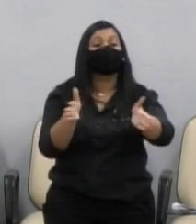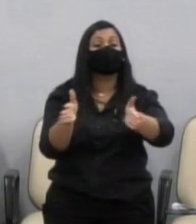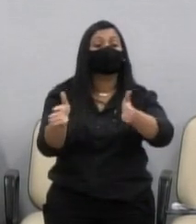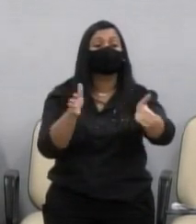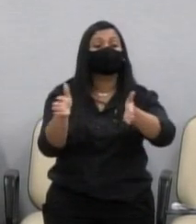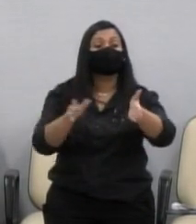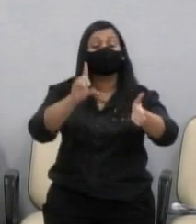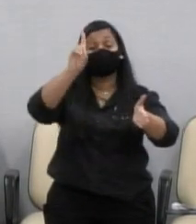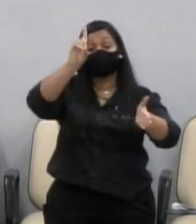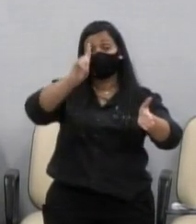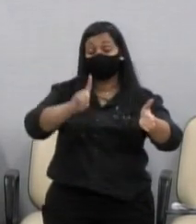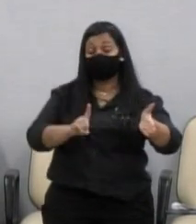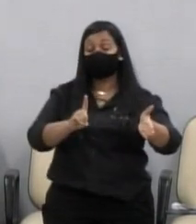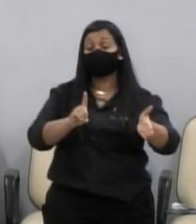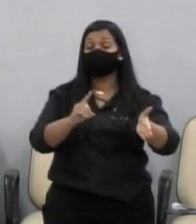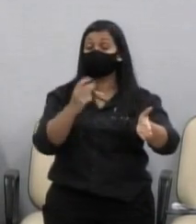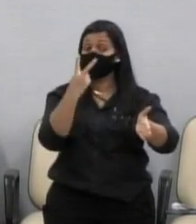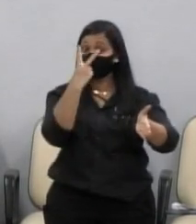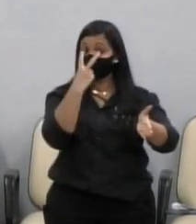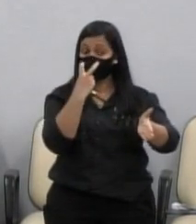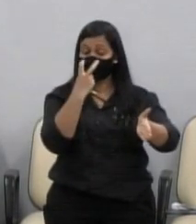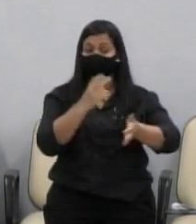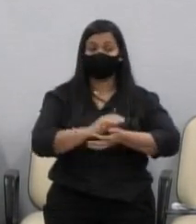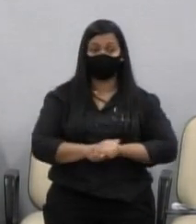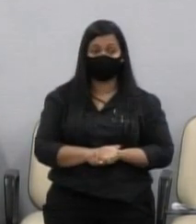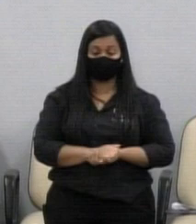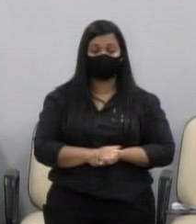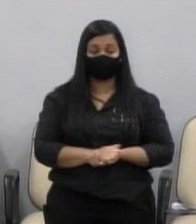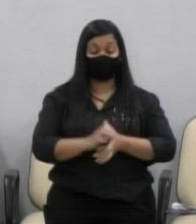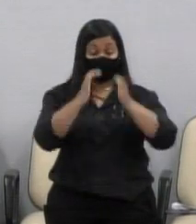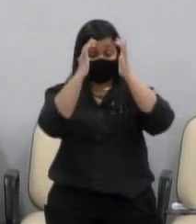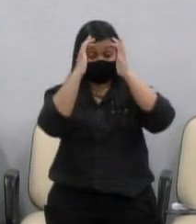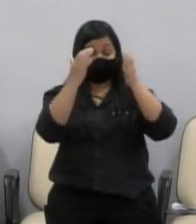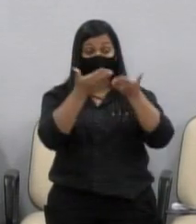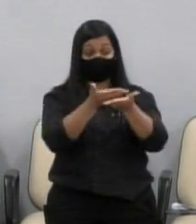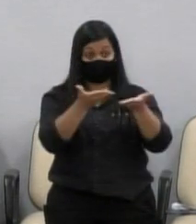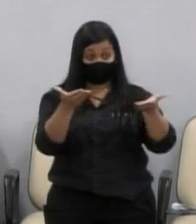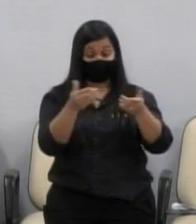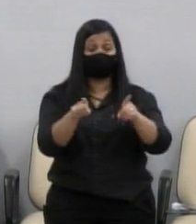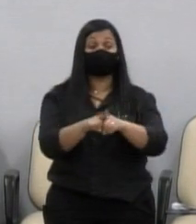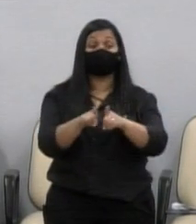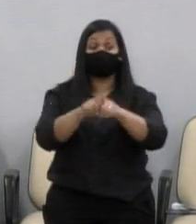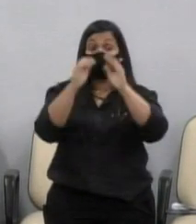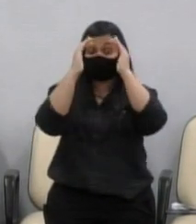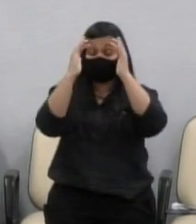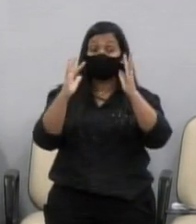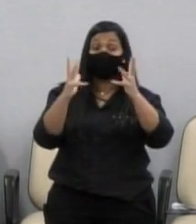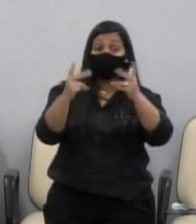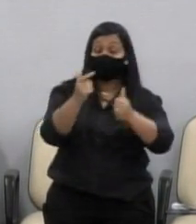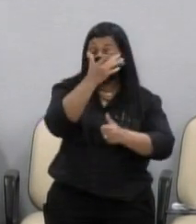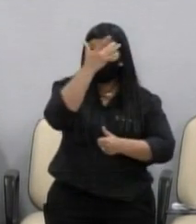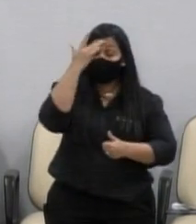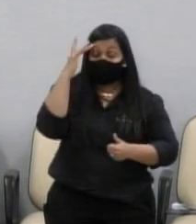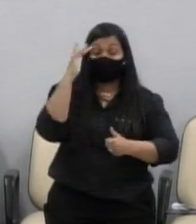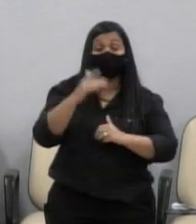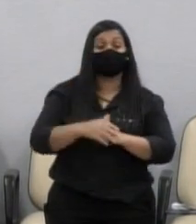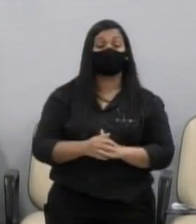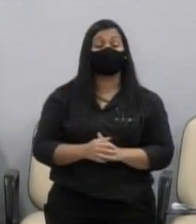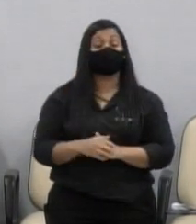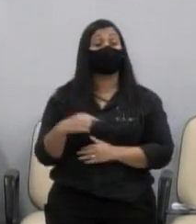visuais. Em respeito a eles e em respeito também a todos que possuem alguma necessidade,